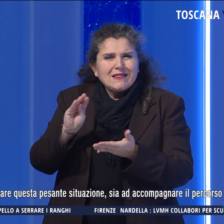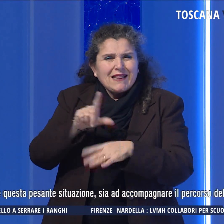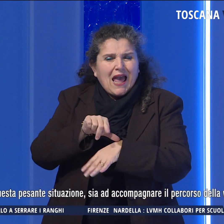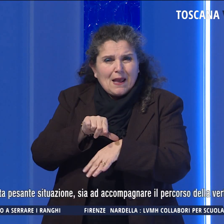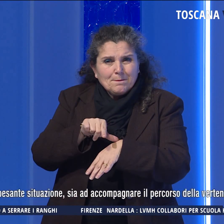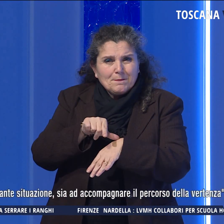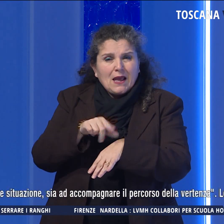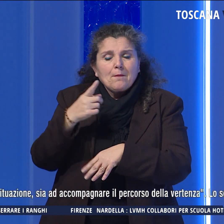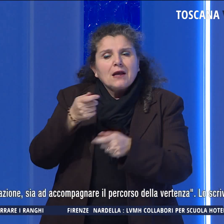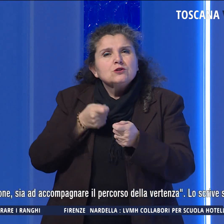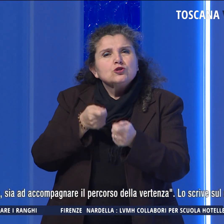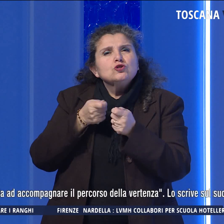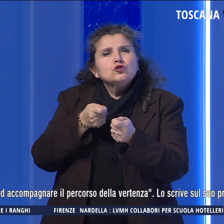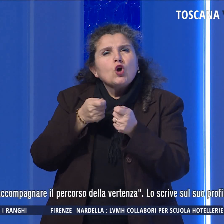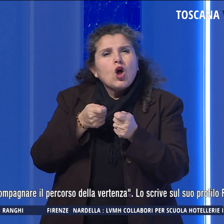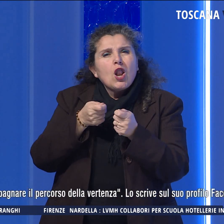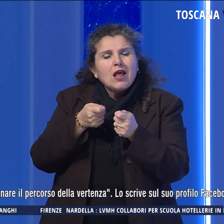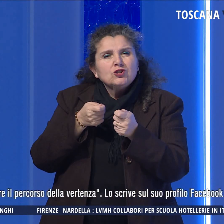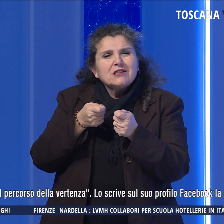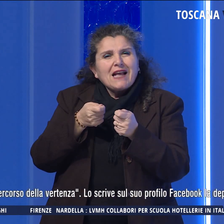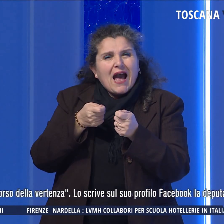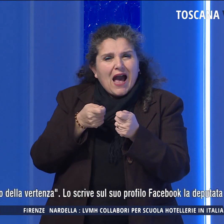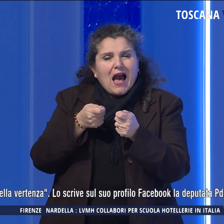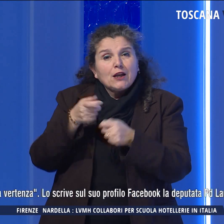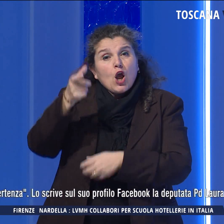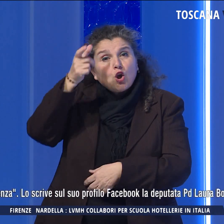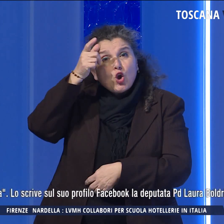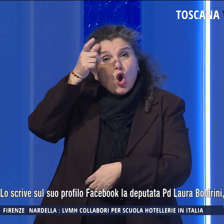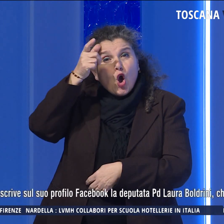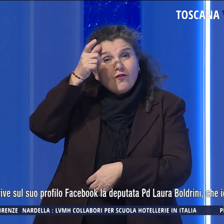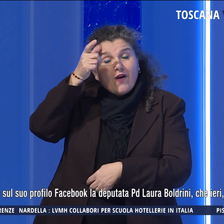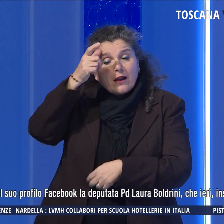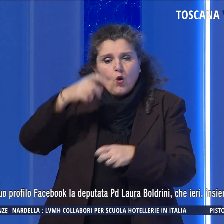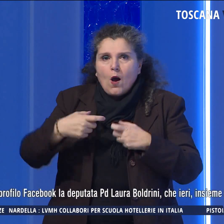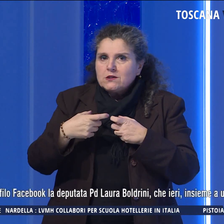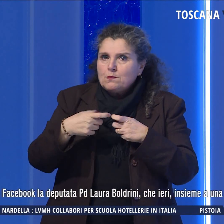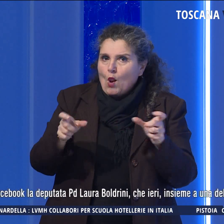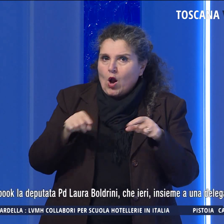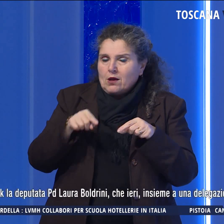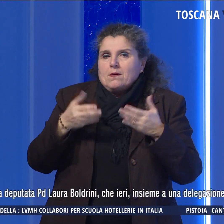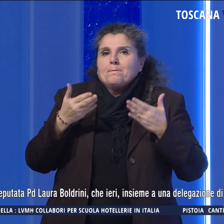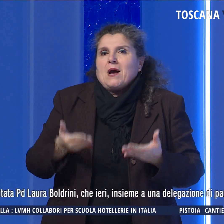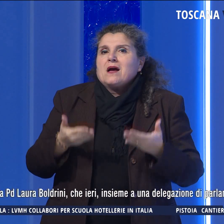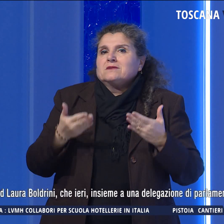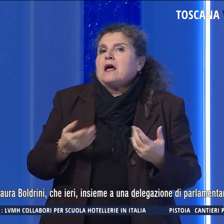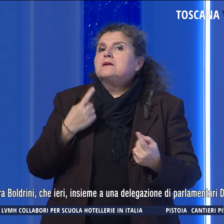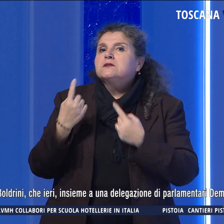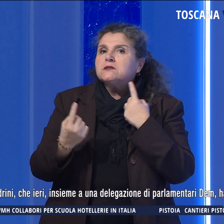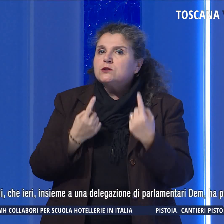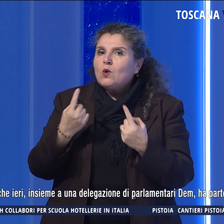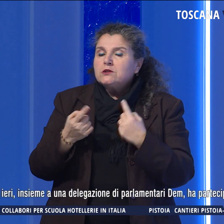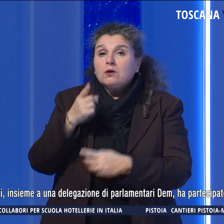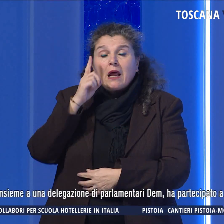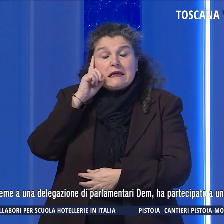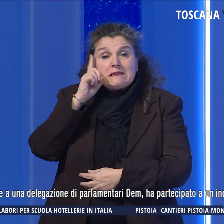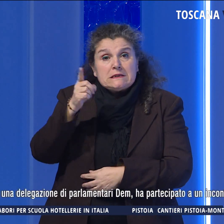sollecitare il governo a sbloccare questa pesante situazione sia